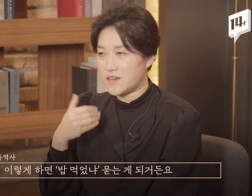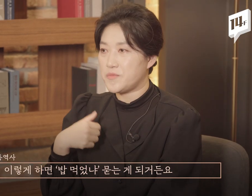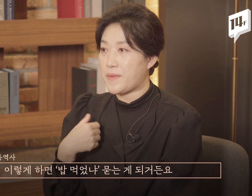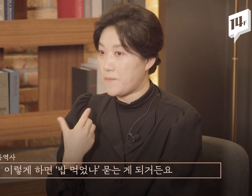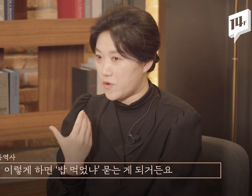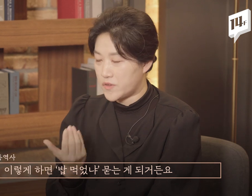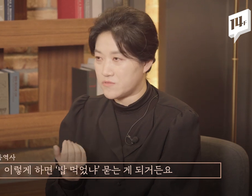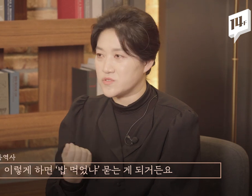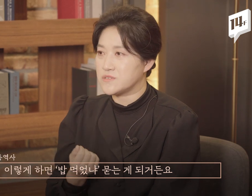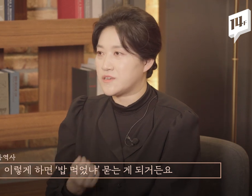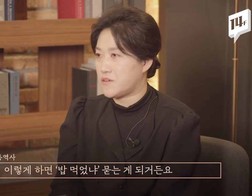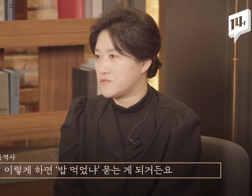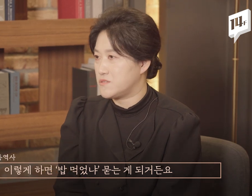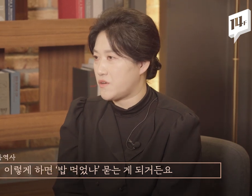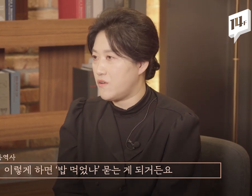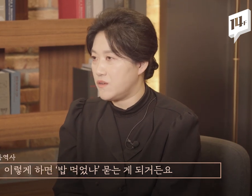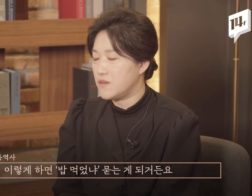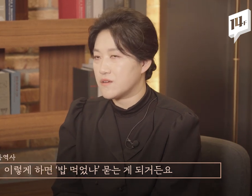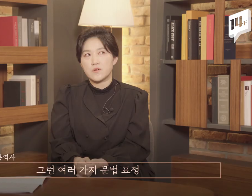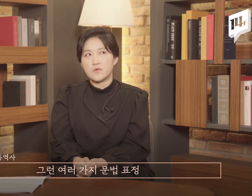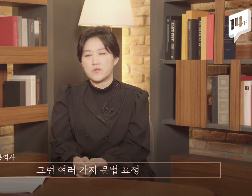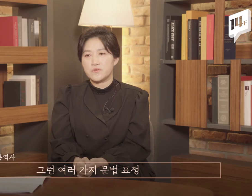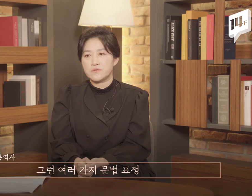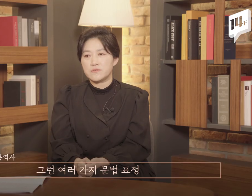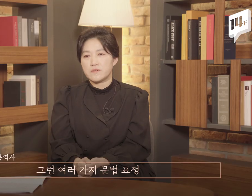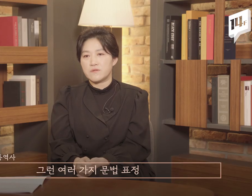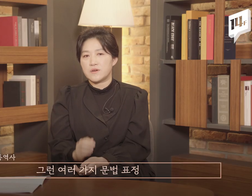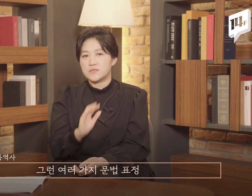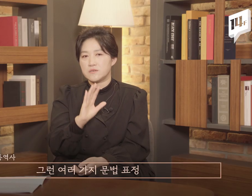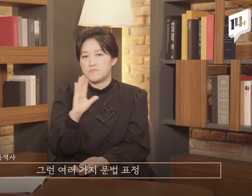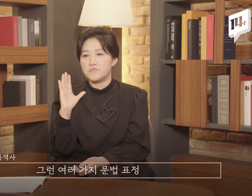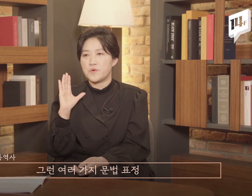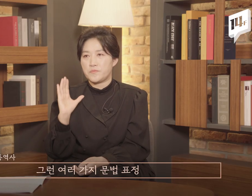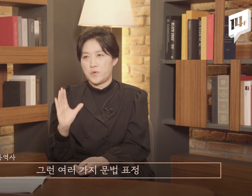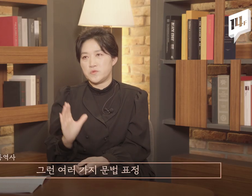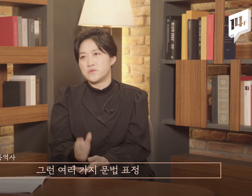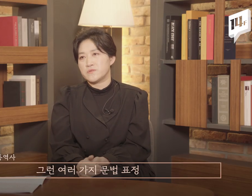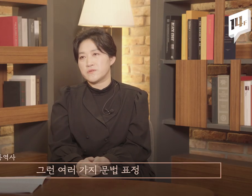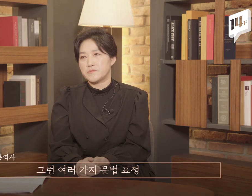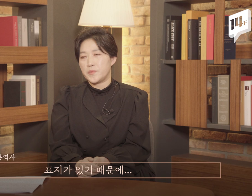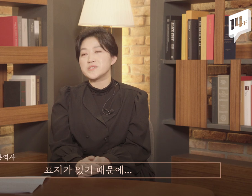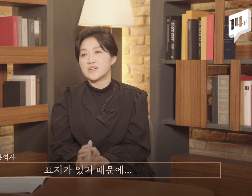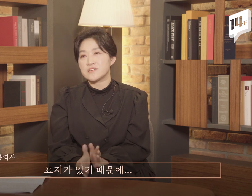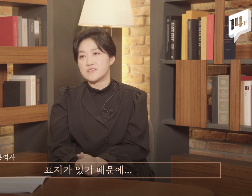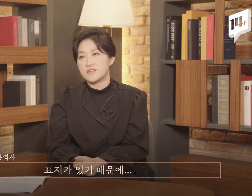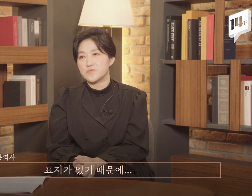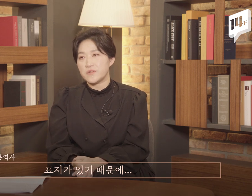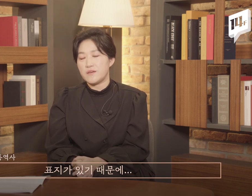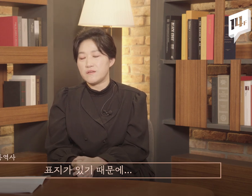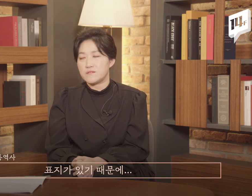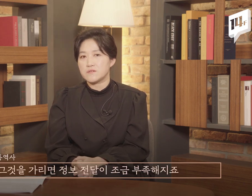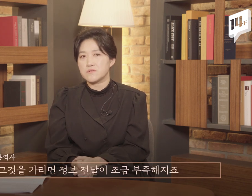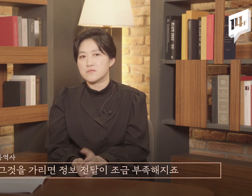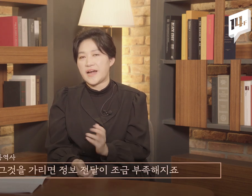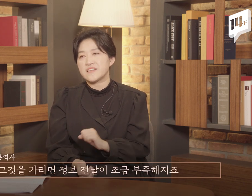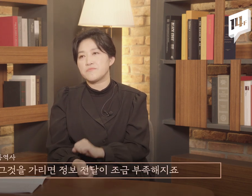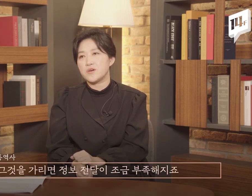하면 밥 먹었냐고 묻는 게 되거든요. 그런 여러 가지 문법 표정, 표지가 있기 때문에 그것을 가리면